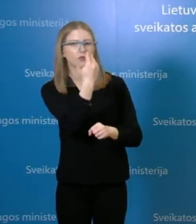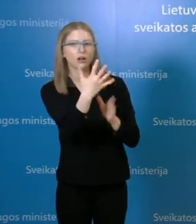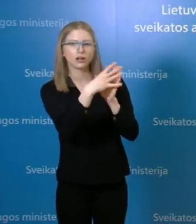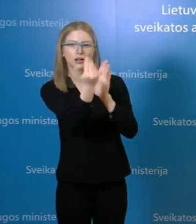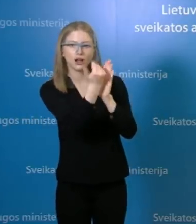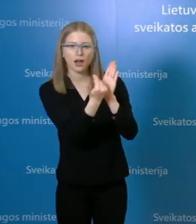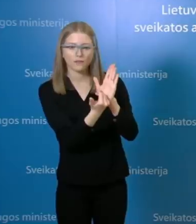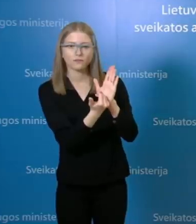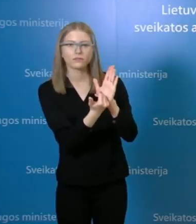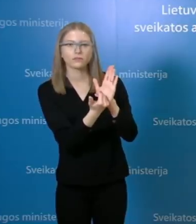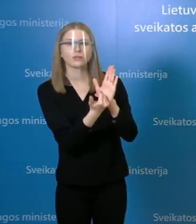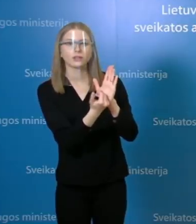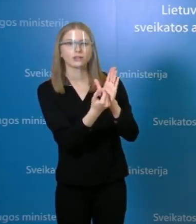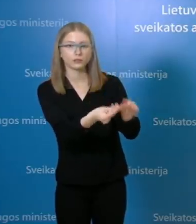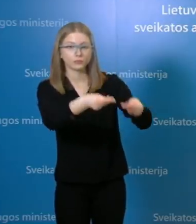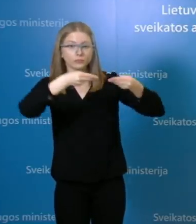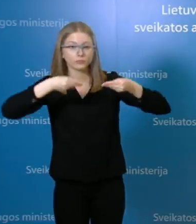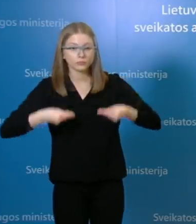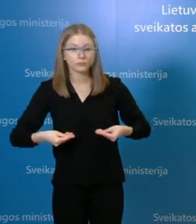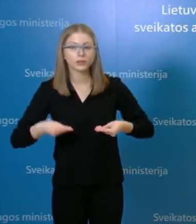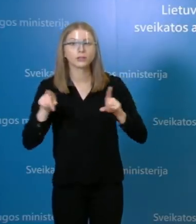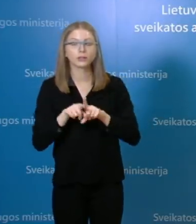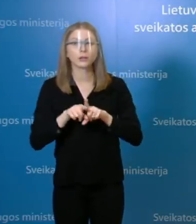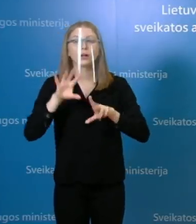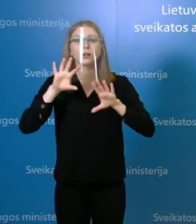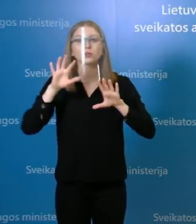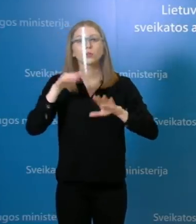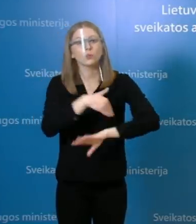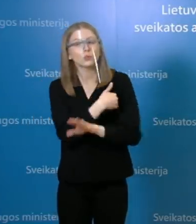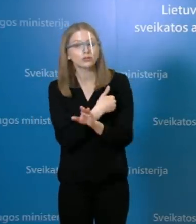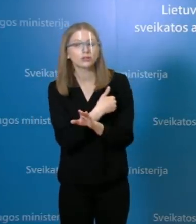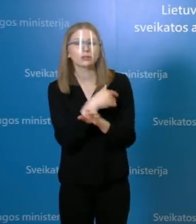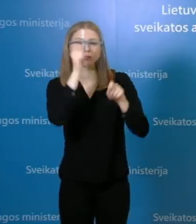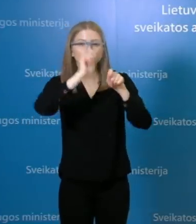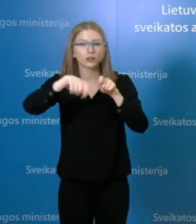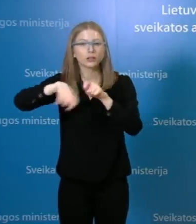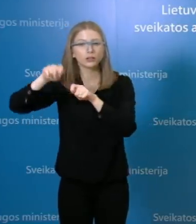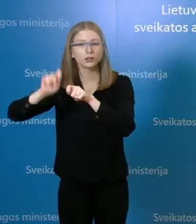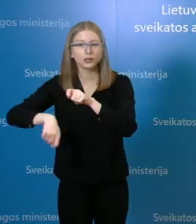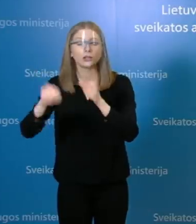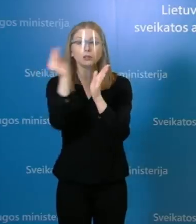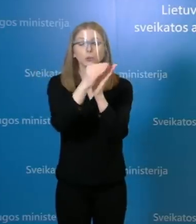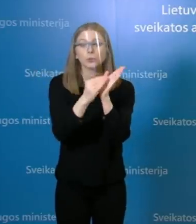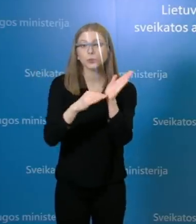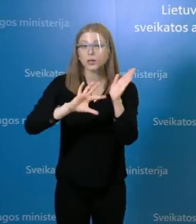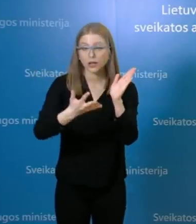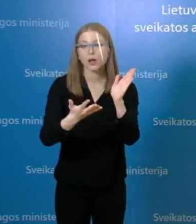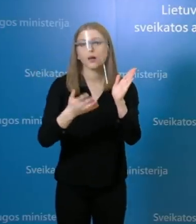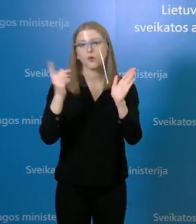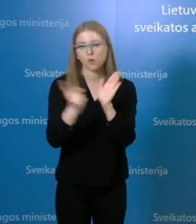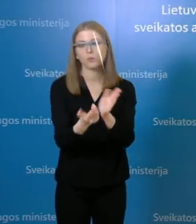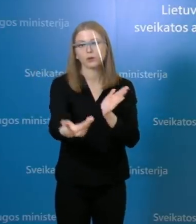taip pat sirgusiu pacientų ne infekcijų ligų centre, kūno temperatūros matavimo rodmenis, bei vykdytus pacientų